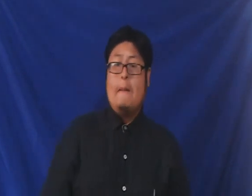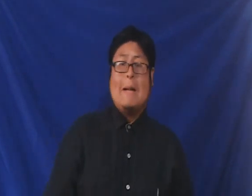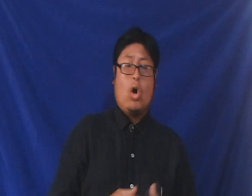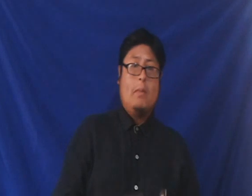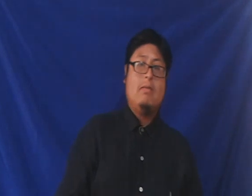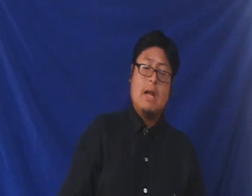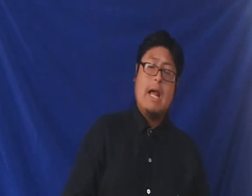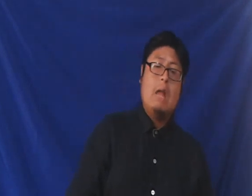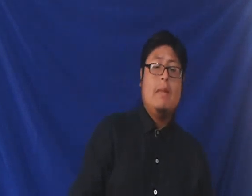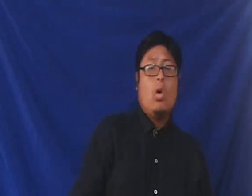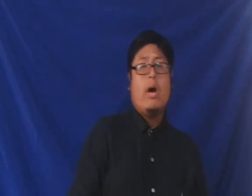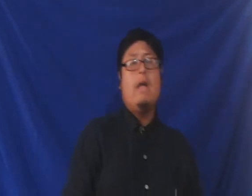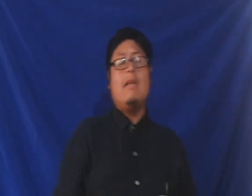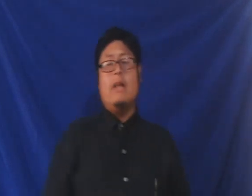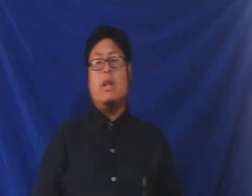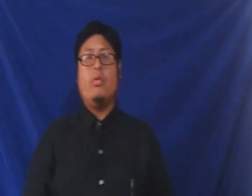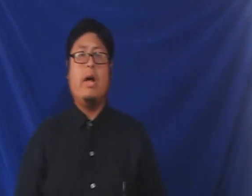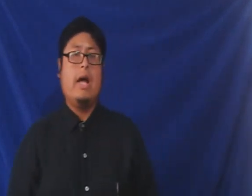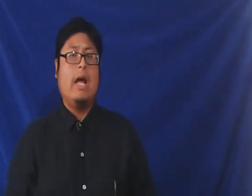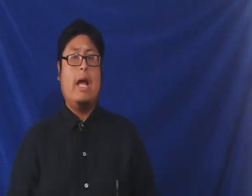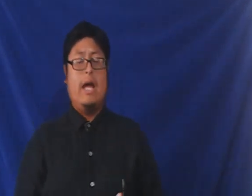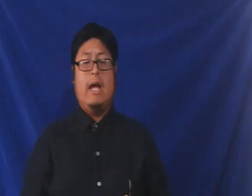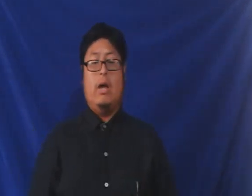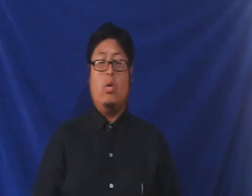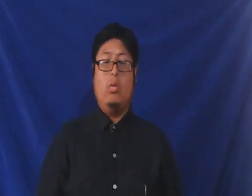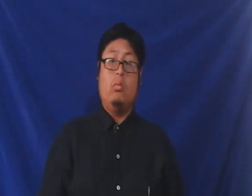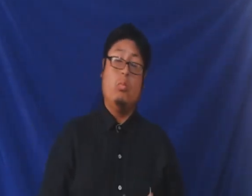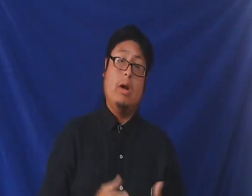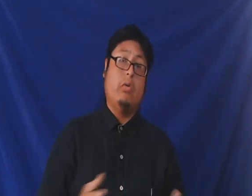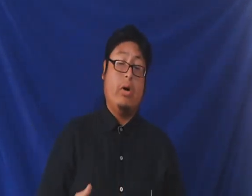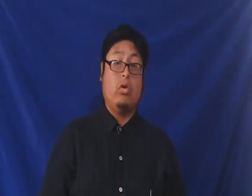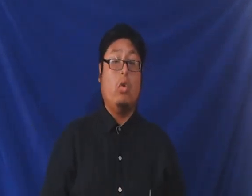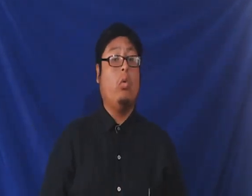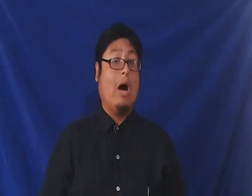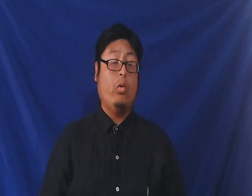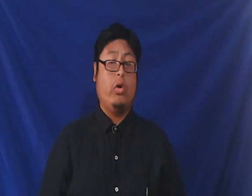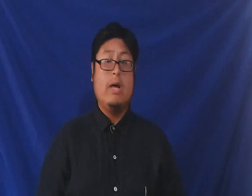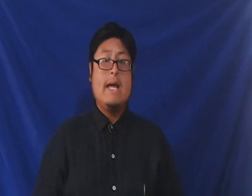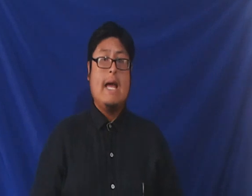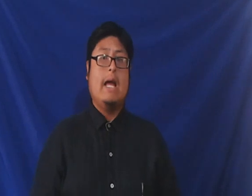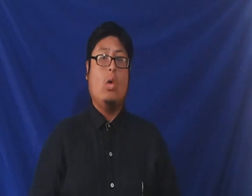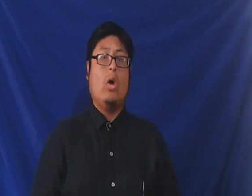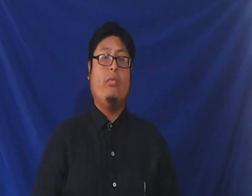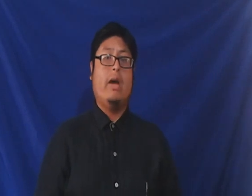Para comenzar el vídeo que hice antes fue bueno fue sólo un audio en el cual fue